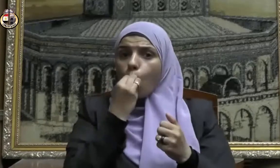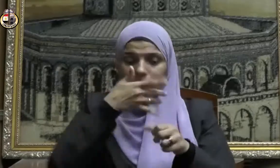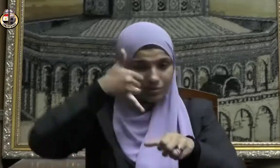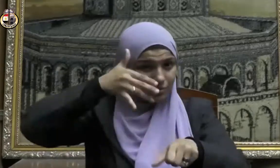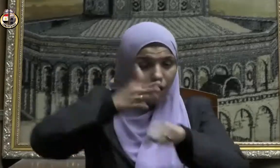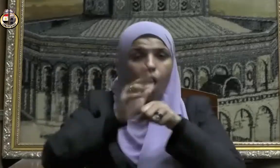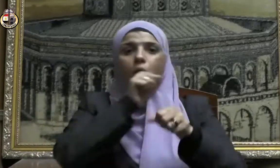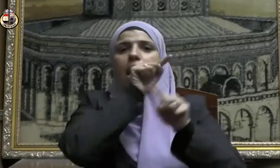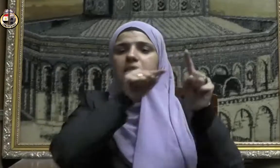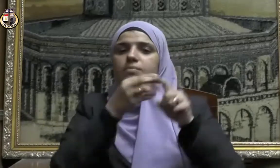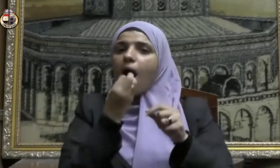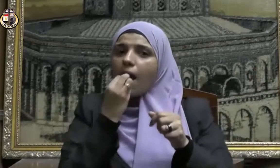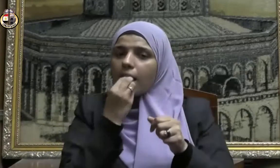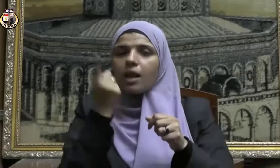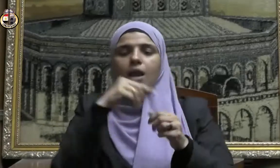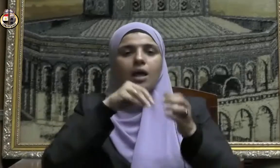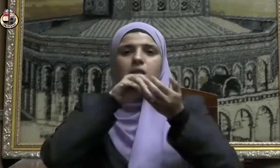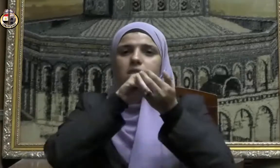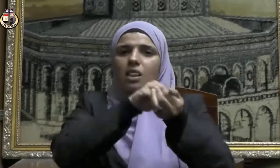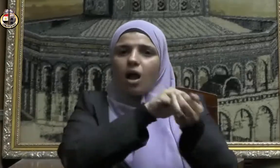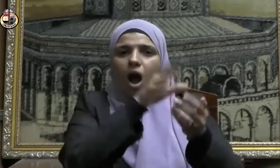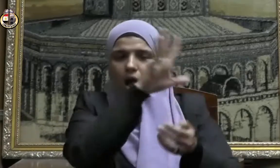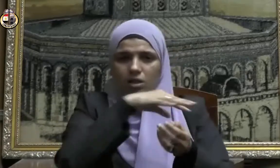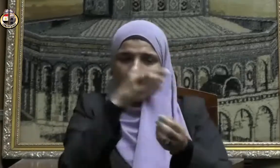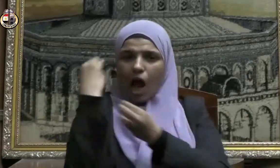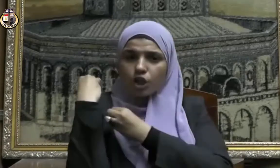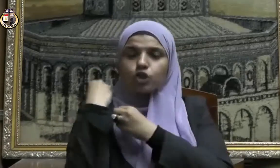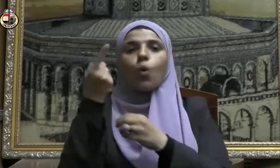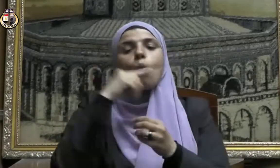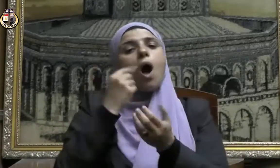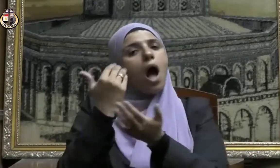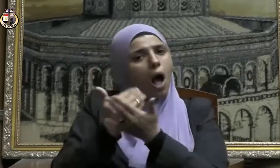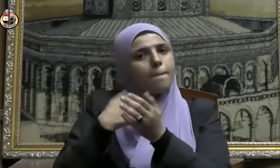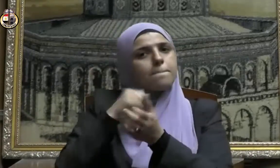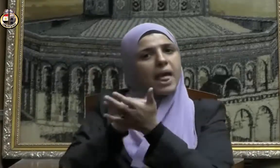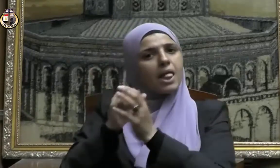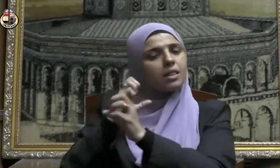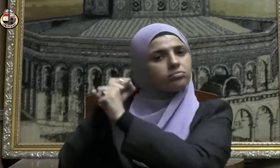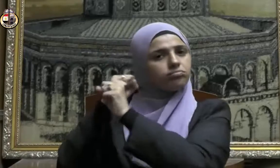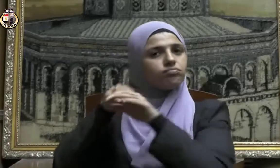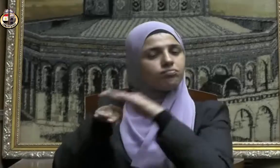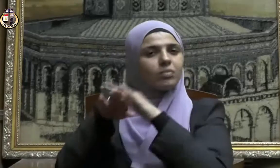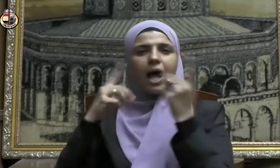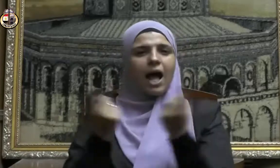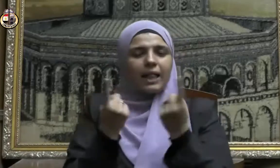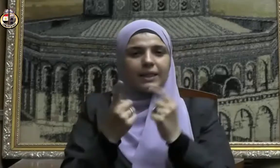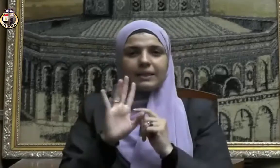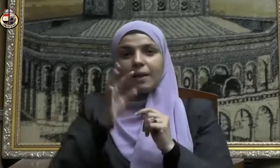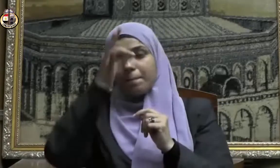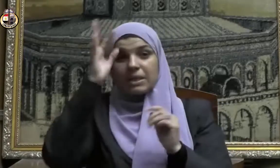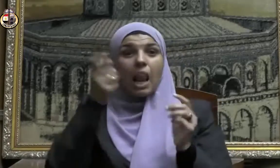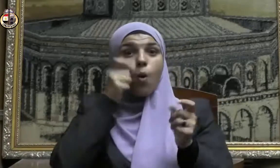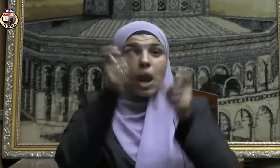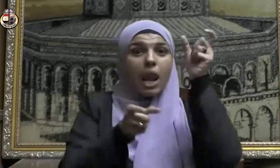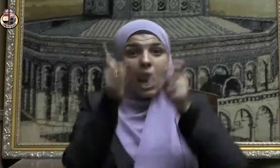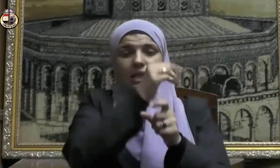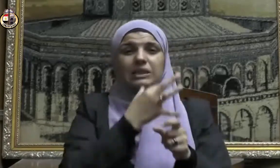وتصدقوا واتدخروا وحيث يكون بالناس جهد وحاجة أو